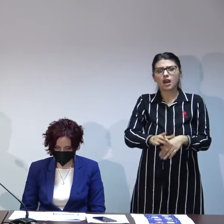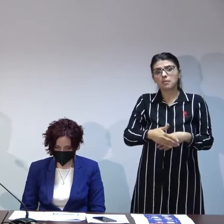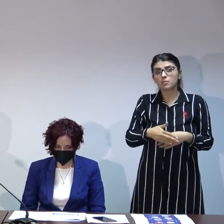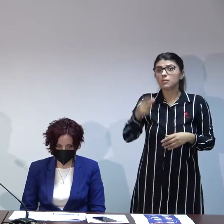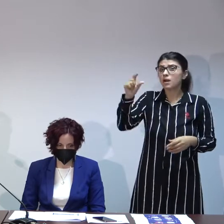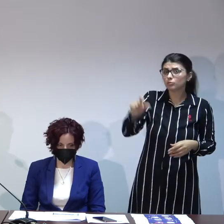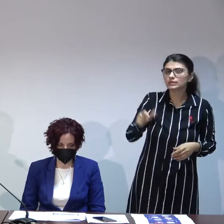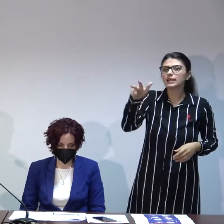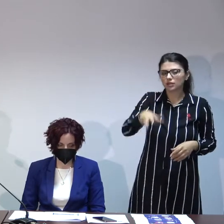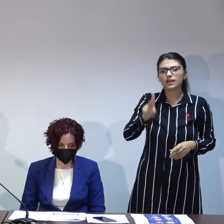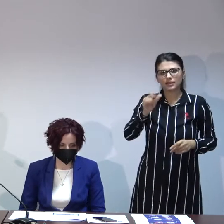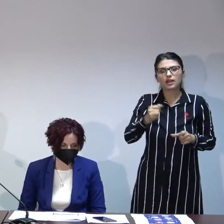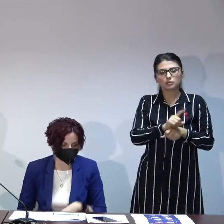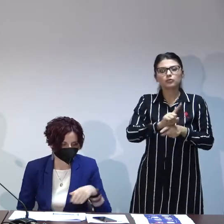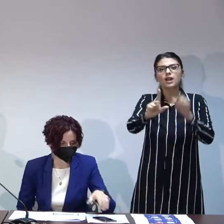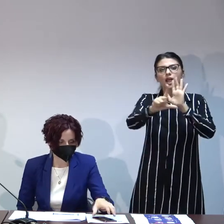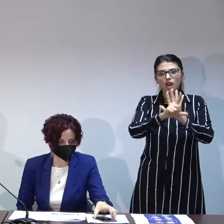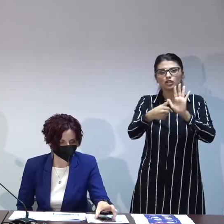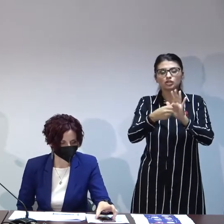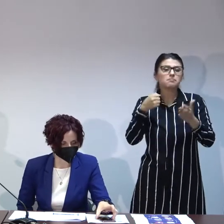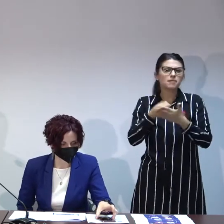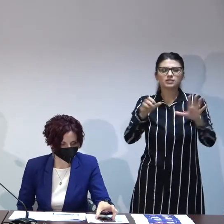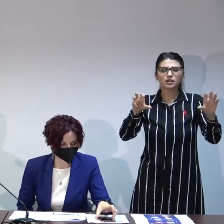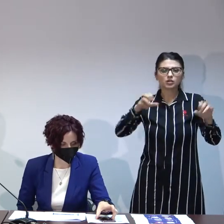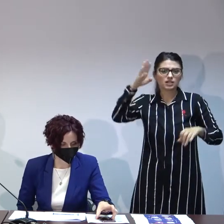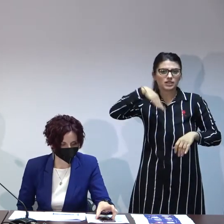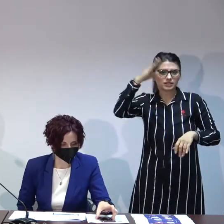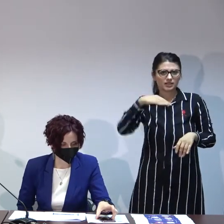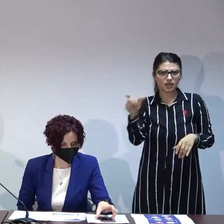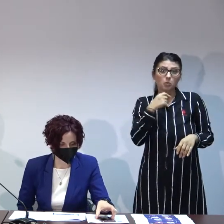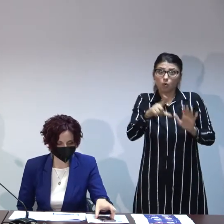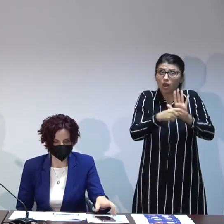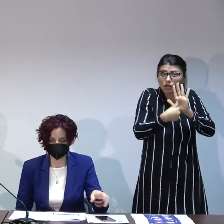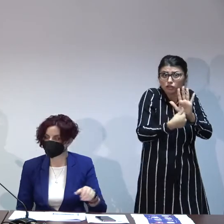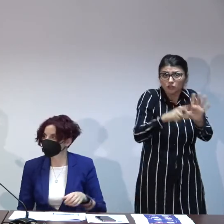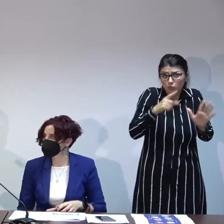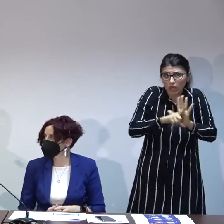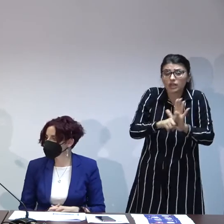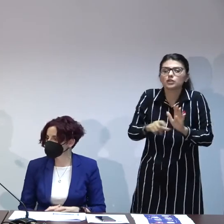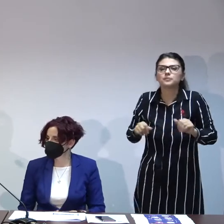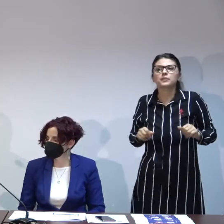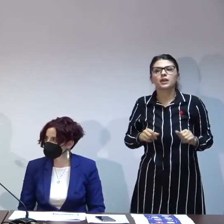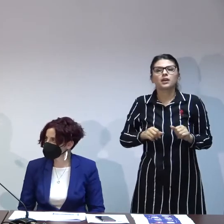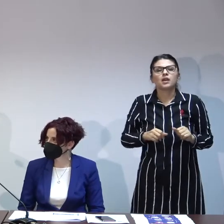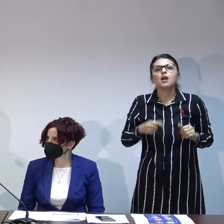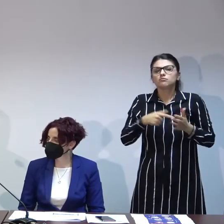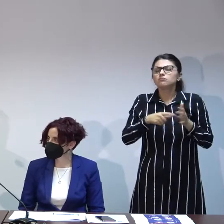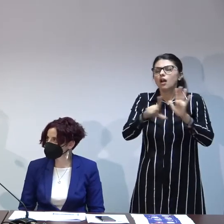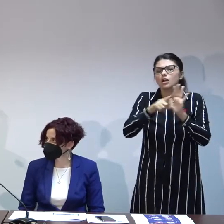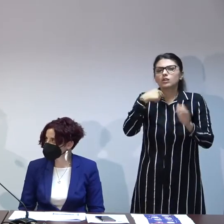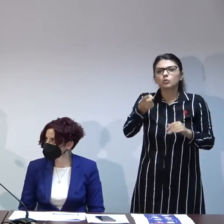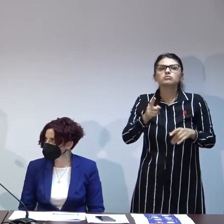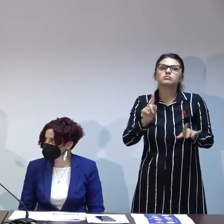luni așa cum e specificat în lege că trebuie să se încadreze în maxim 90 de zile și în astea 90 de zile am făcut cred că vreo 5